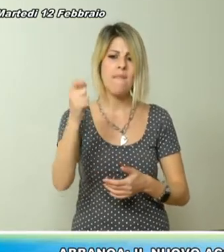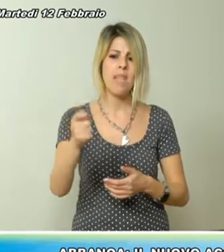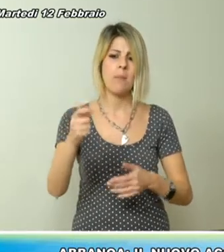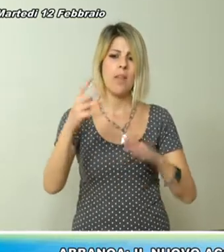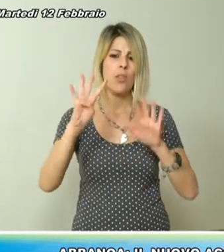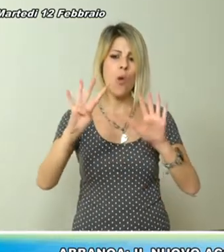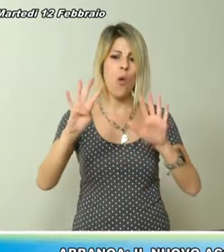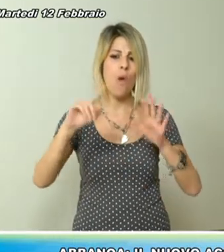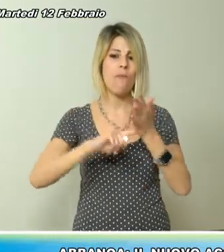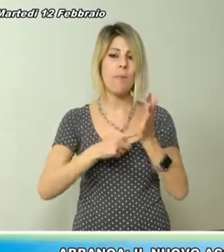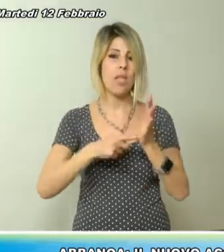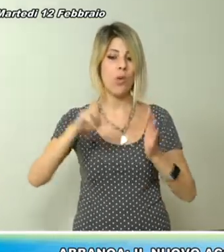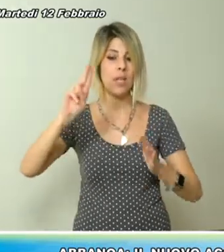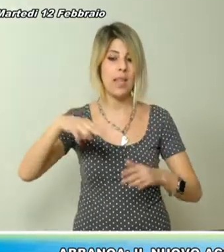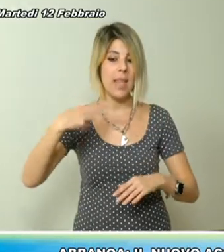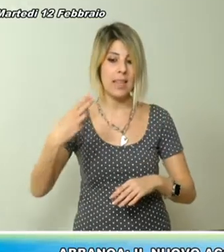a breve.